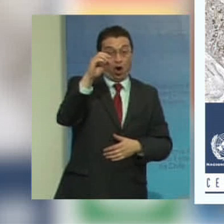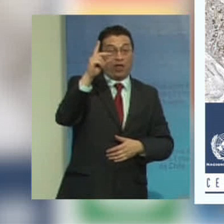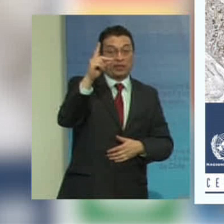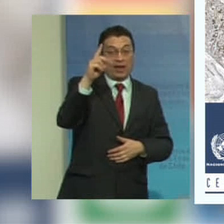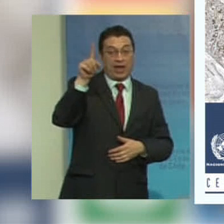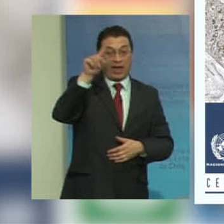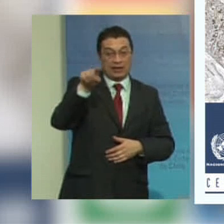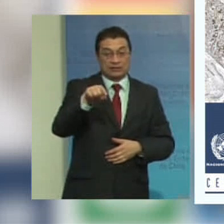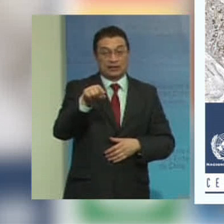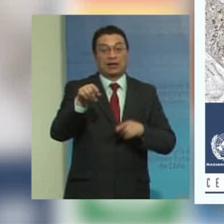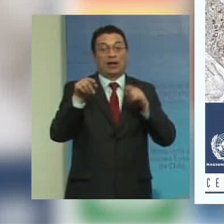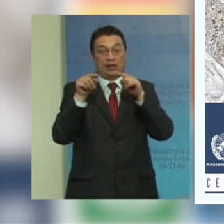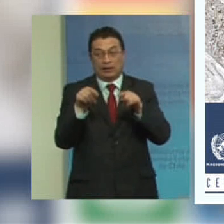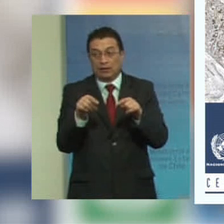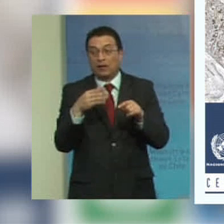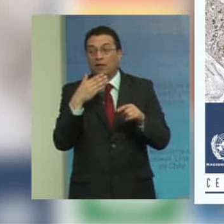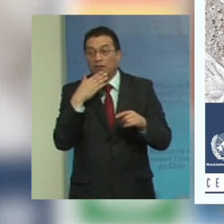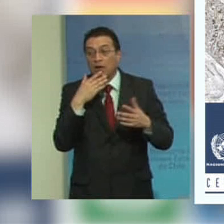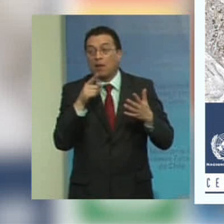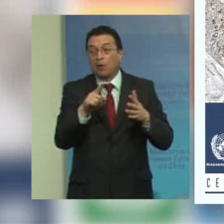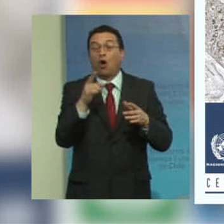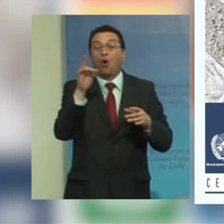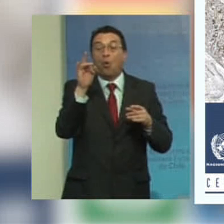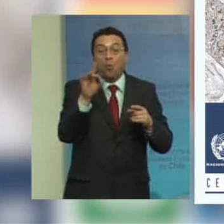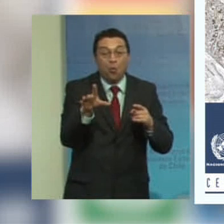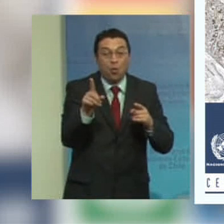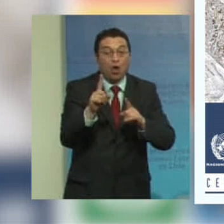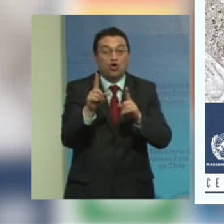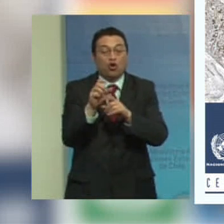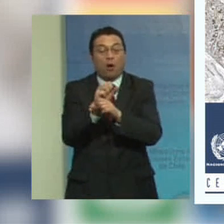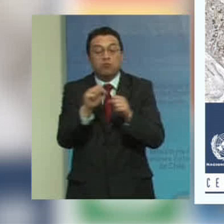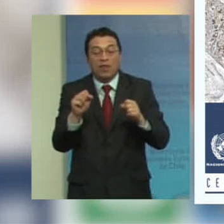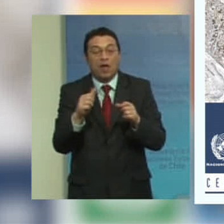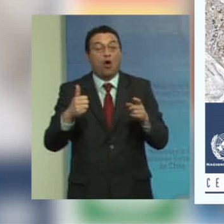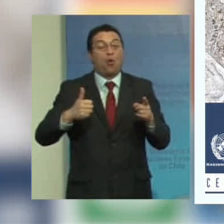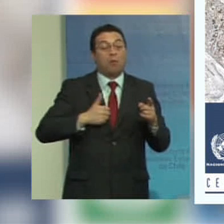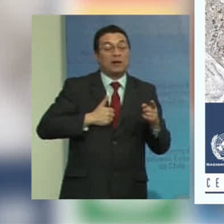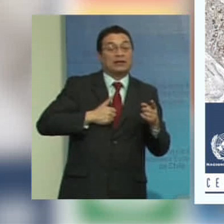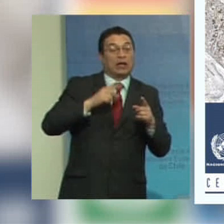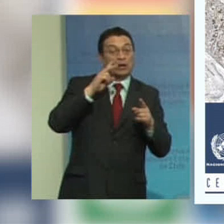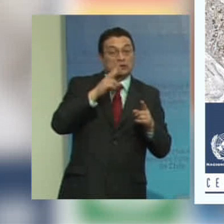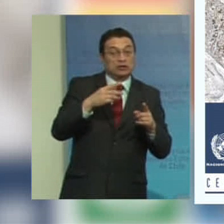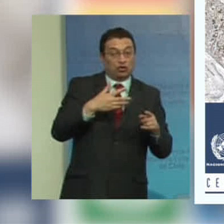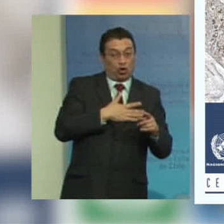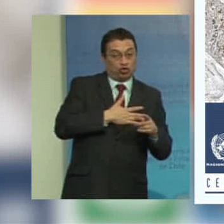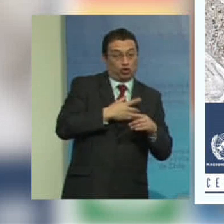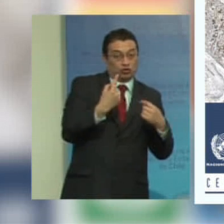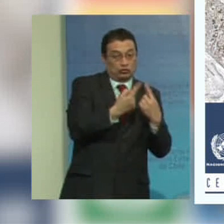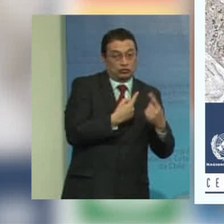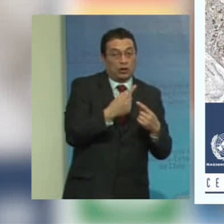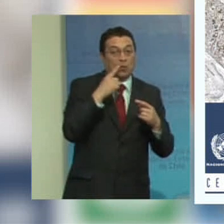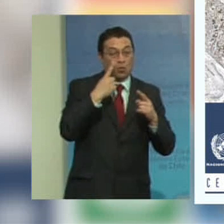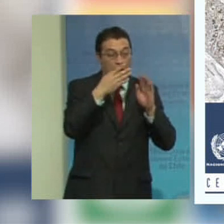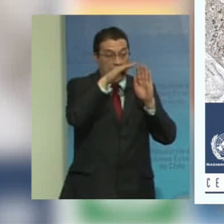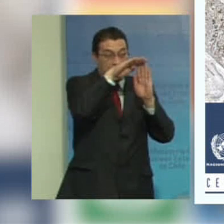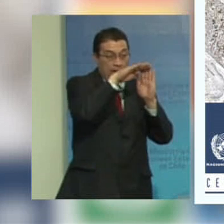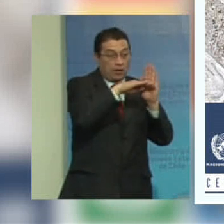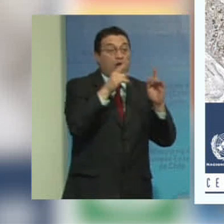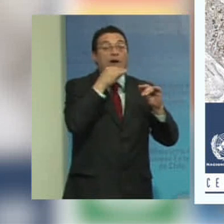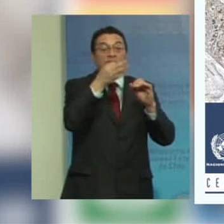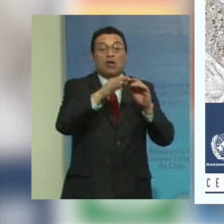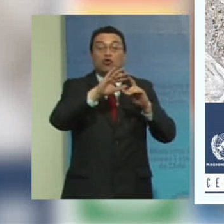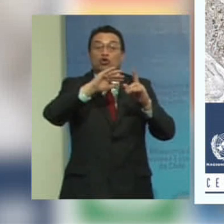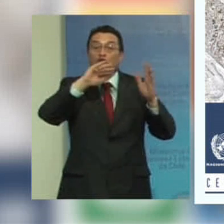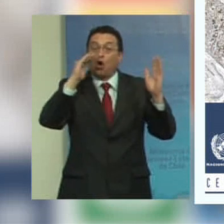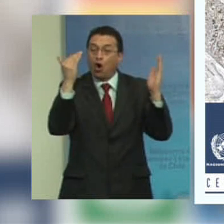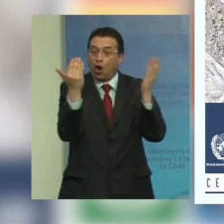desarrollo sostenible pero unos no se pueden cumplir sin los otros es una agenda que dice respecto a todo el mundo